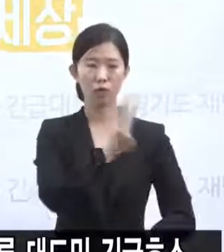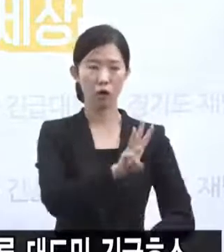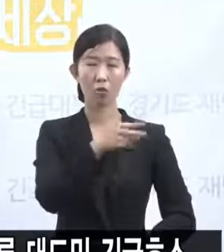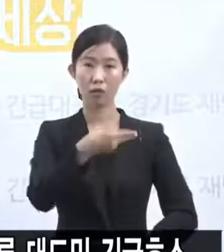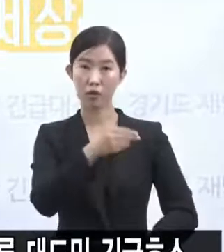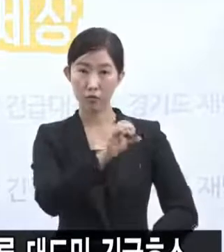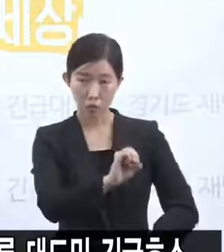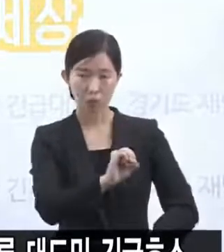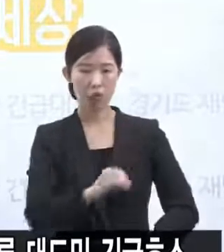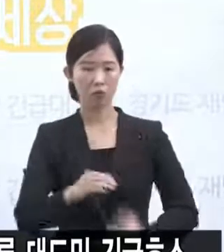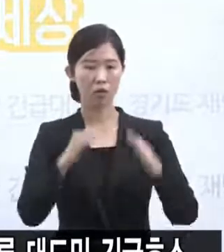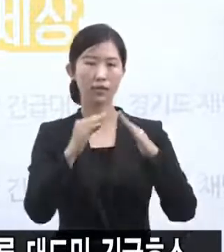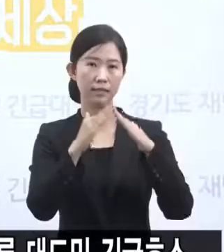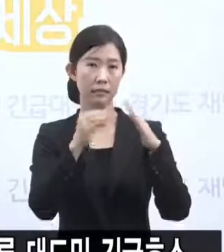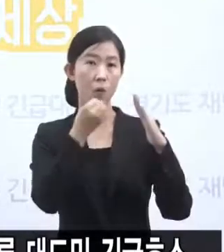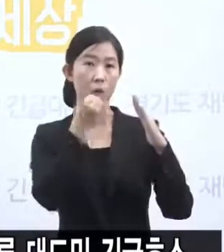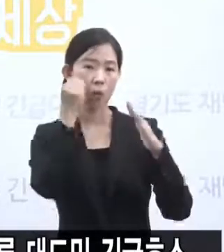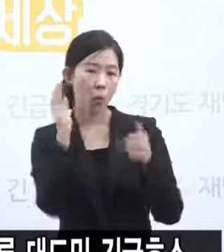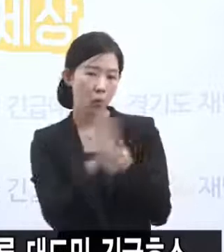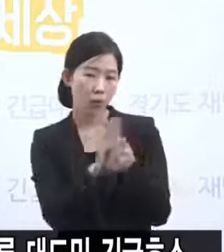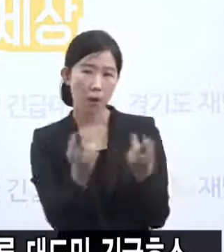지침을 제시하고 있습니다.